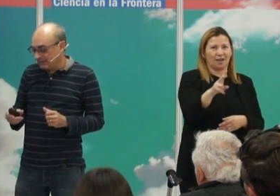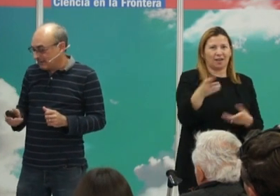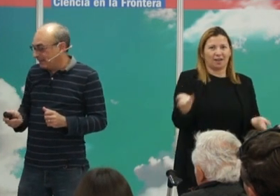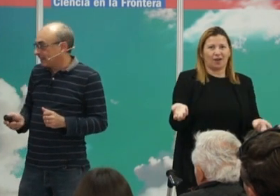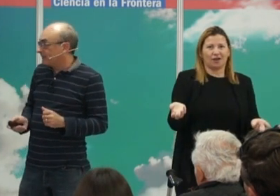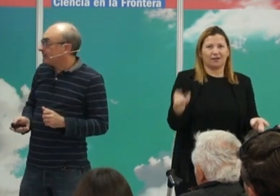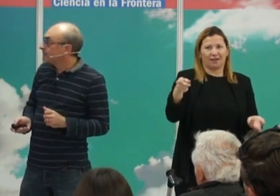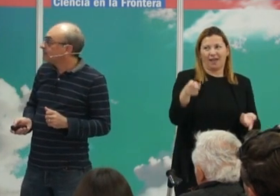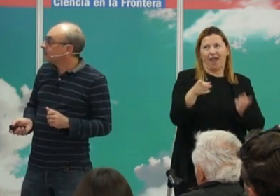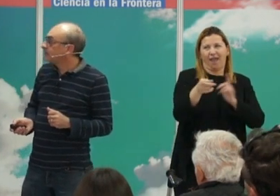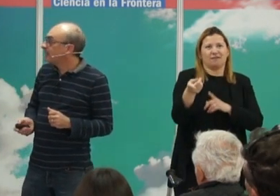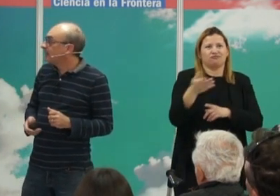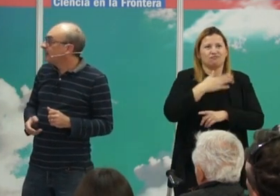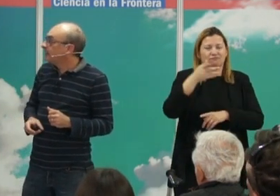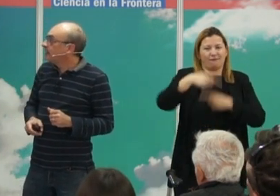paradoja increíble